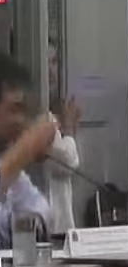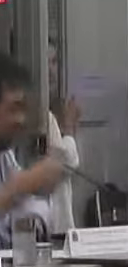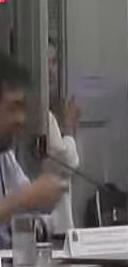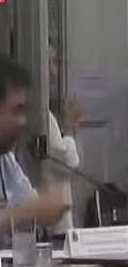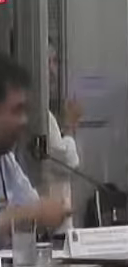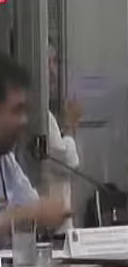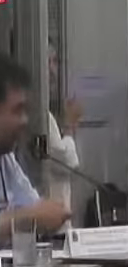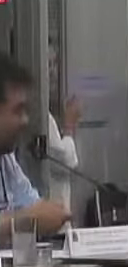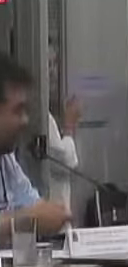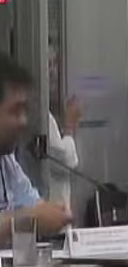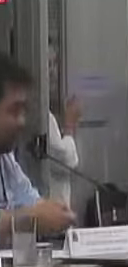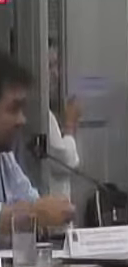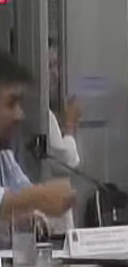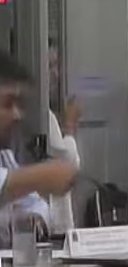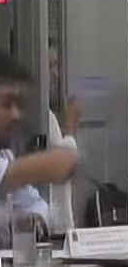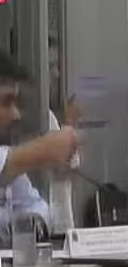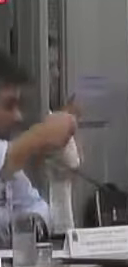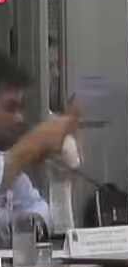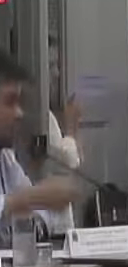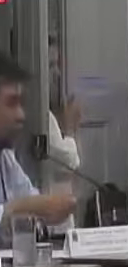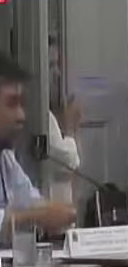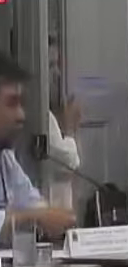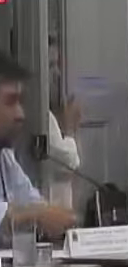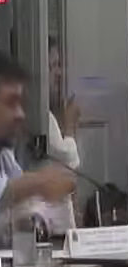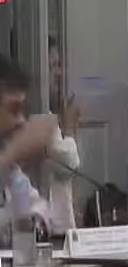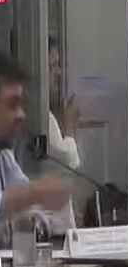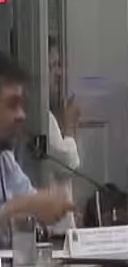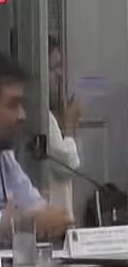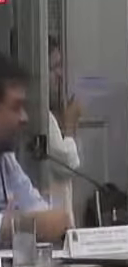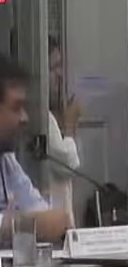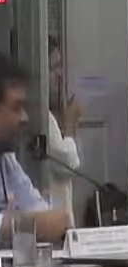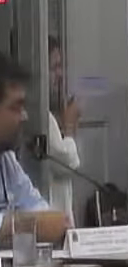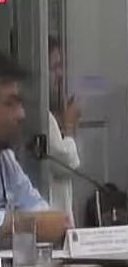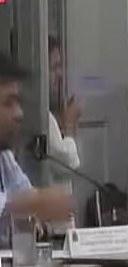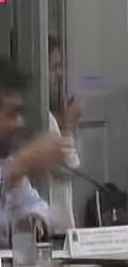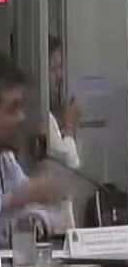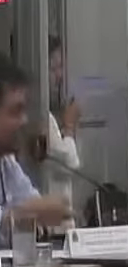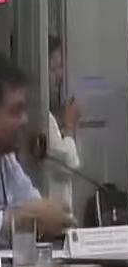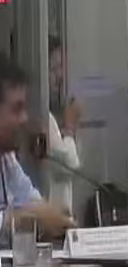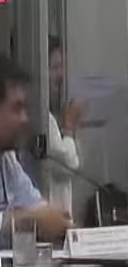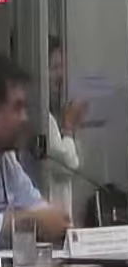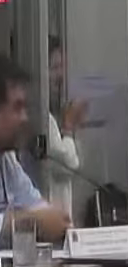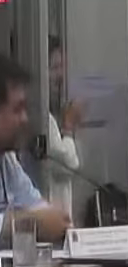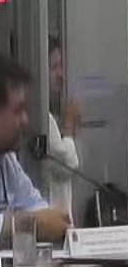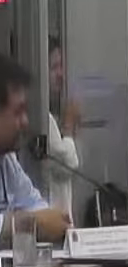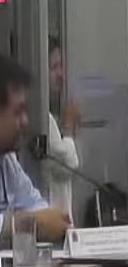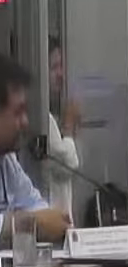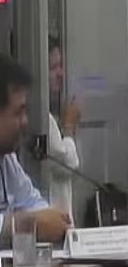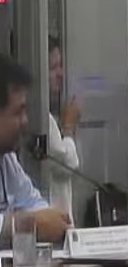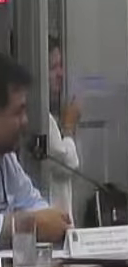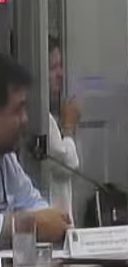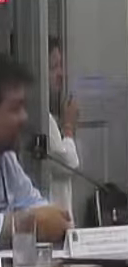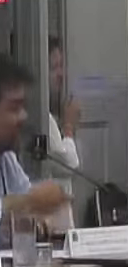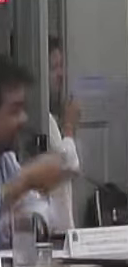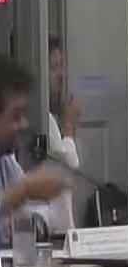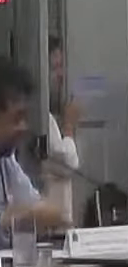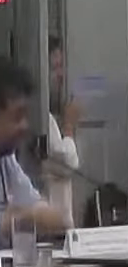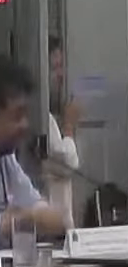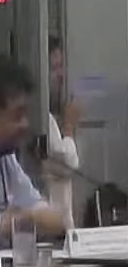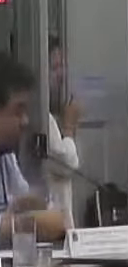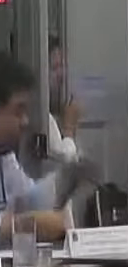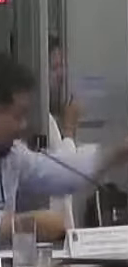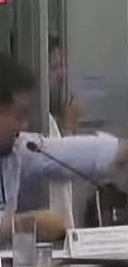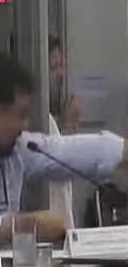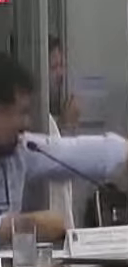começar uma obra Uma empresa Pé de chinelo Sem vergonha Desmoralizar o nosso município Mais uma vez Tem que se ter